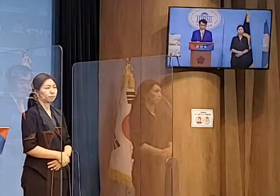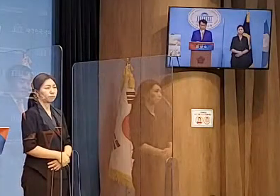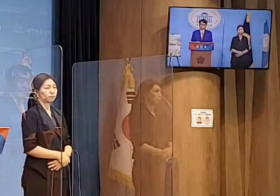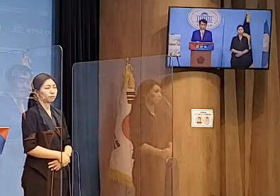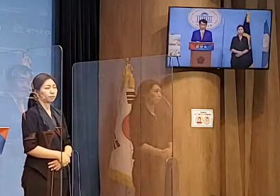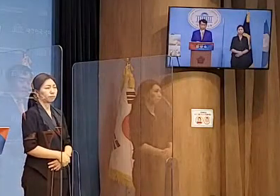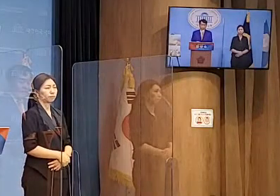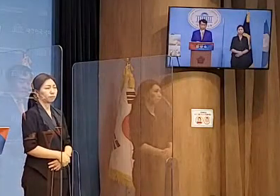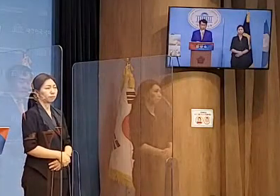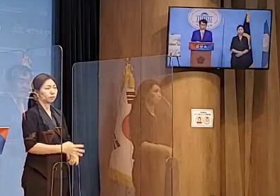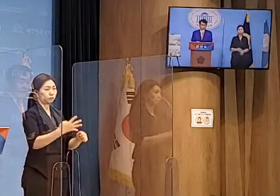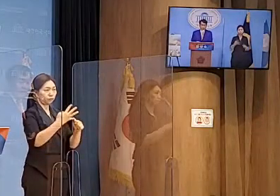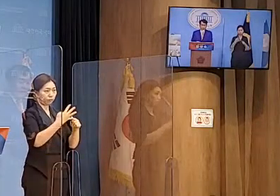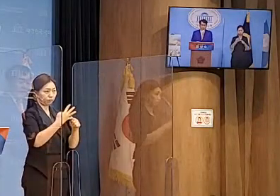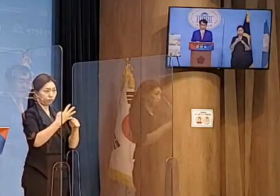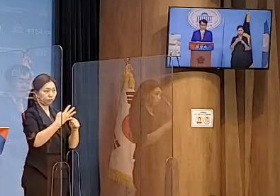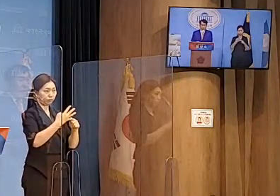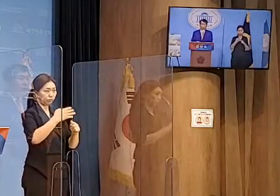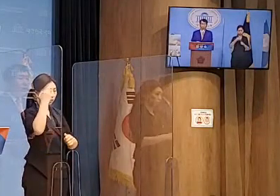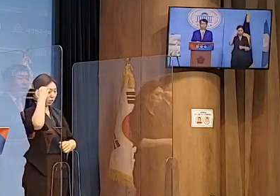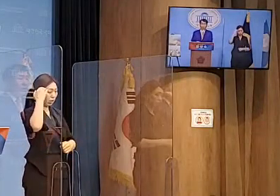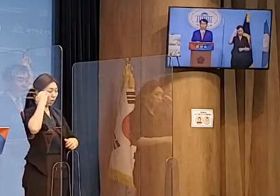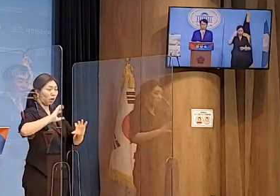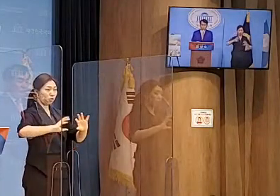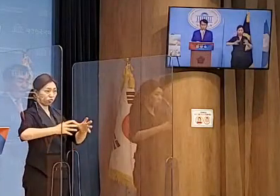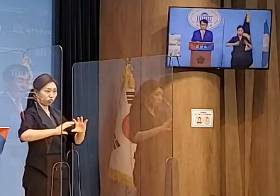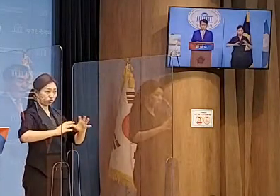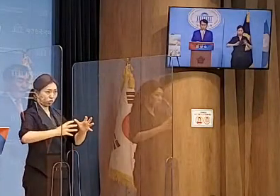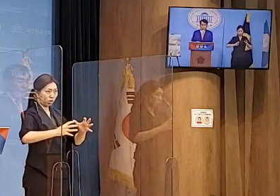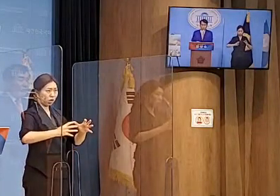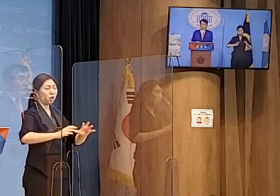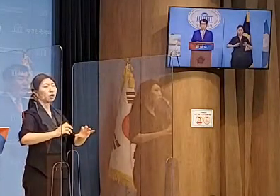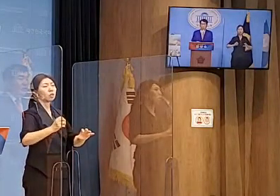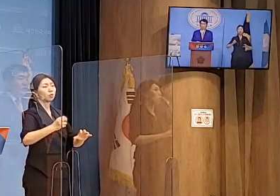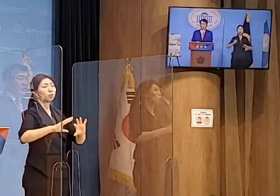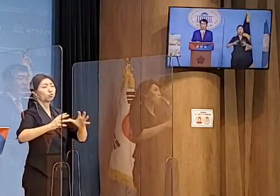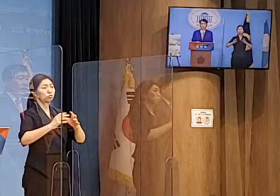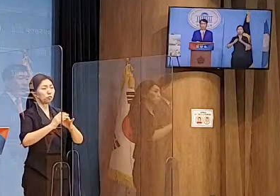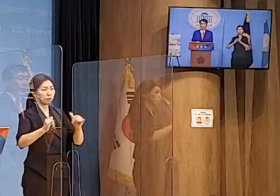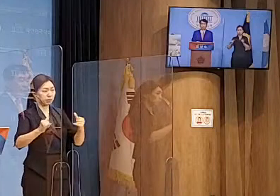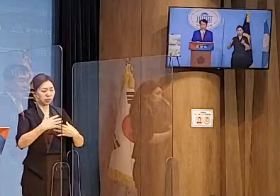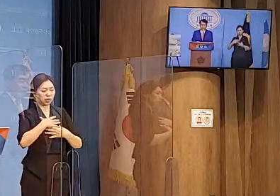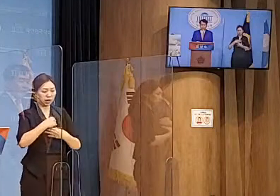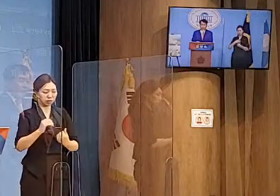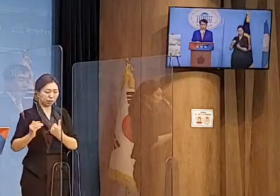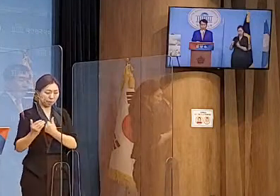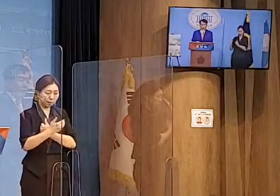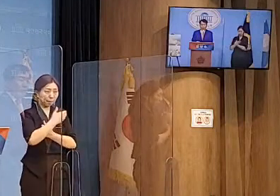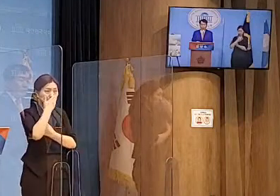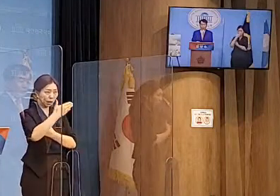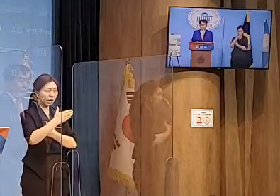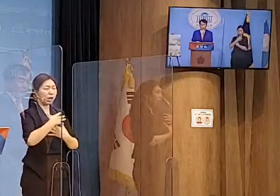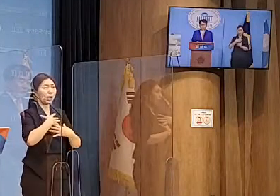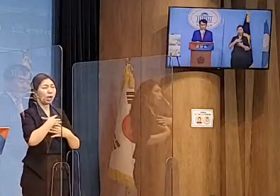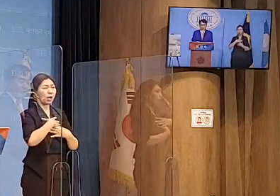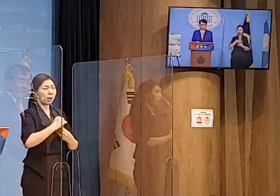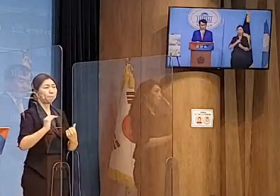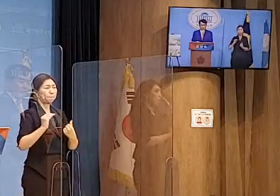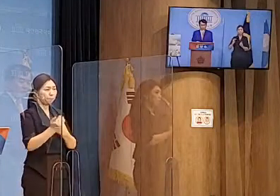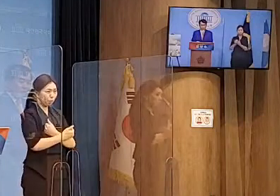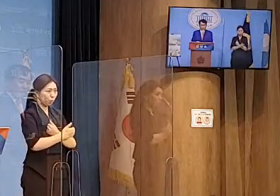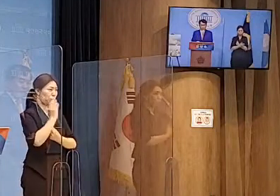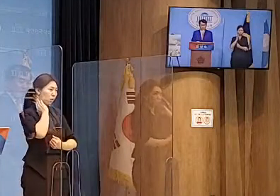넷째, 대한민국과 국민의 안전을 지켜내는 안보 대통령이 되겠습니다.